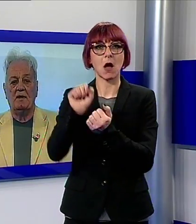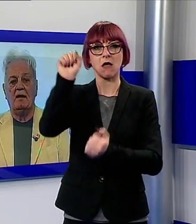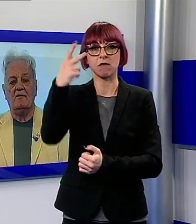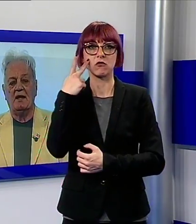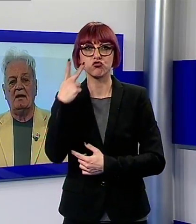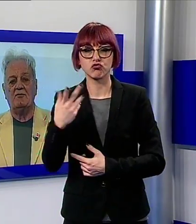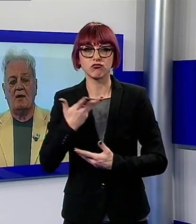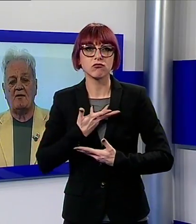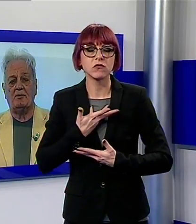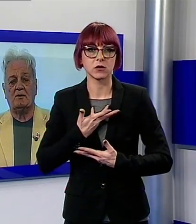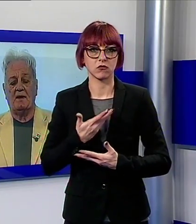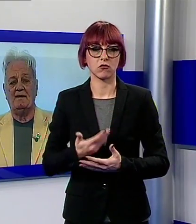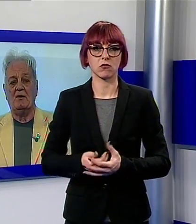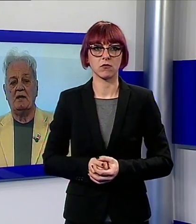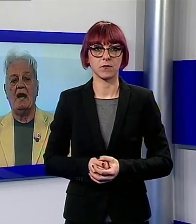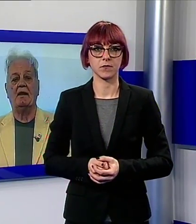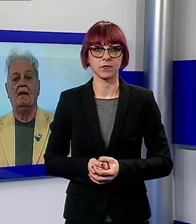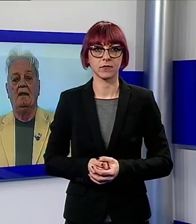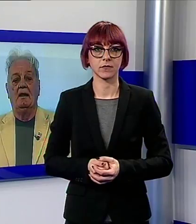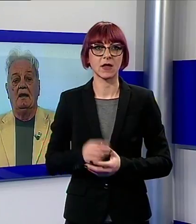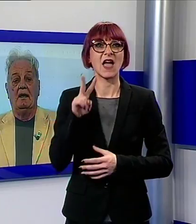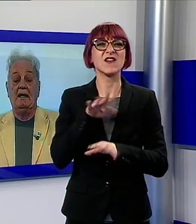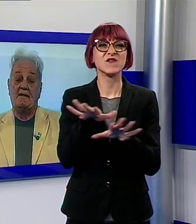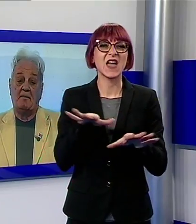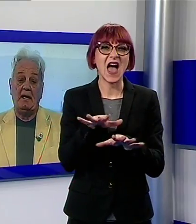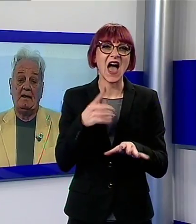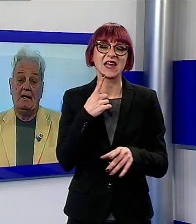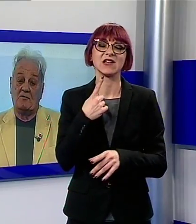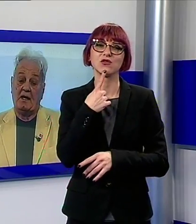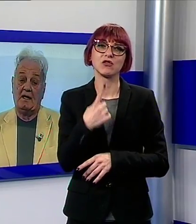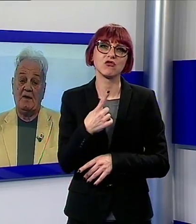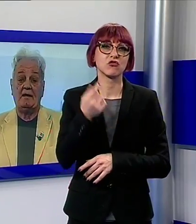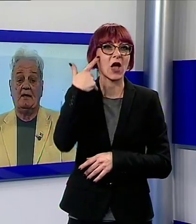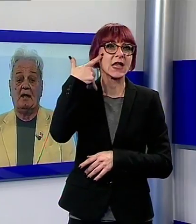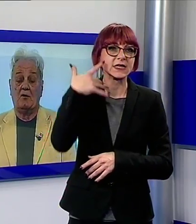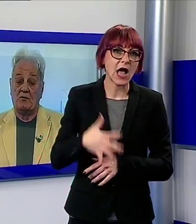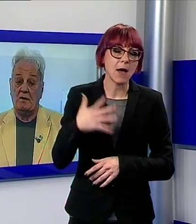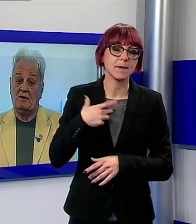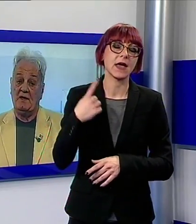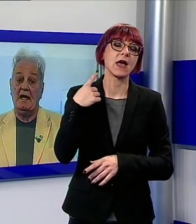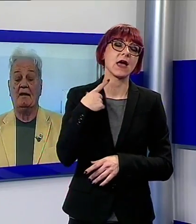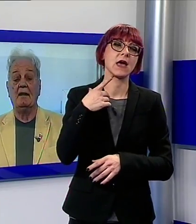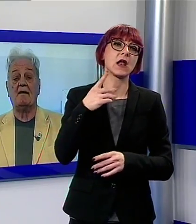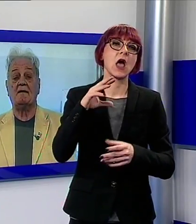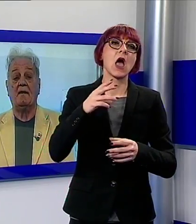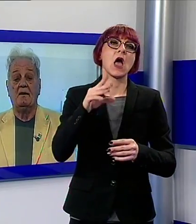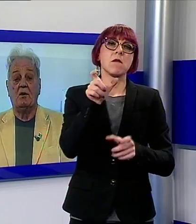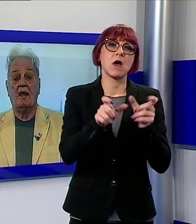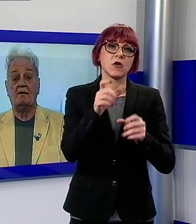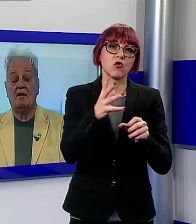Viareggio ha saputo far dialogare il sapere dei suoi calafati che costruivano velieri in Darsena con l'arte dei